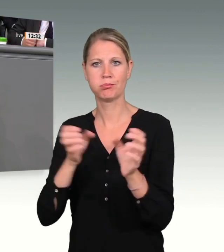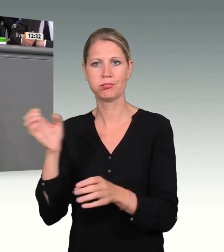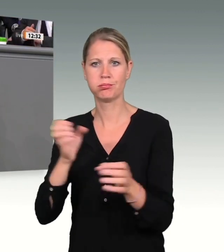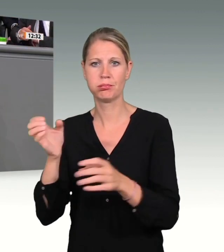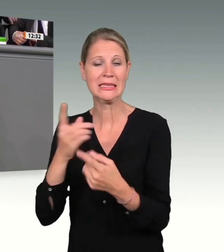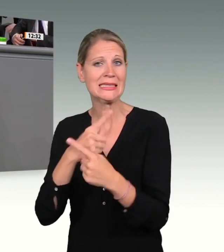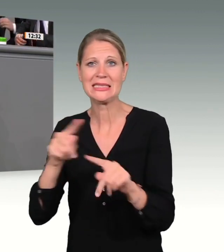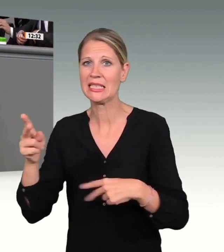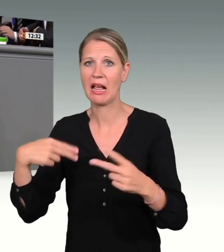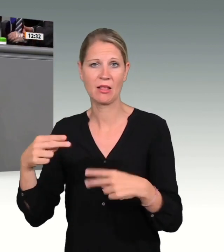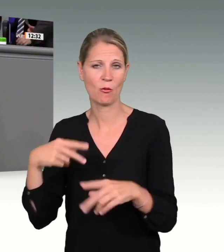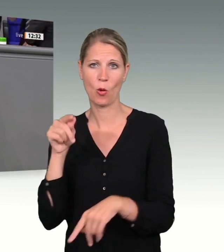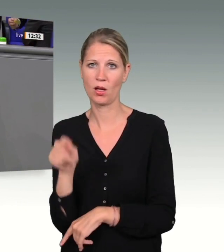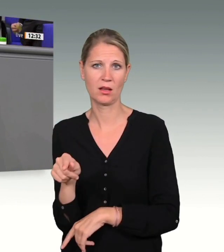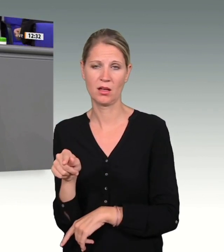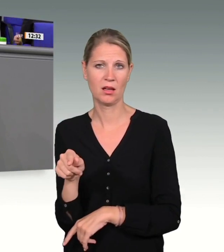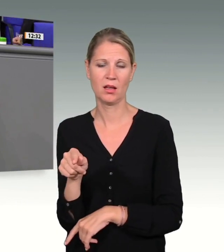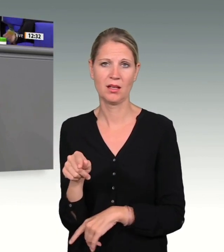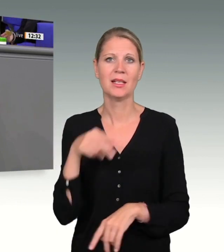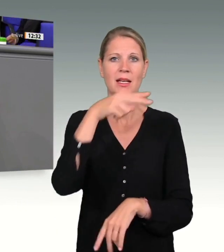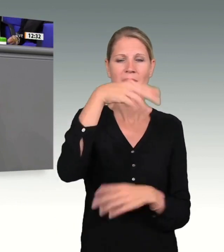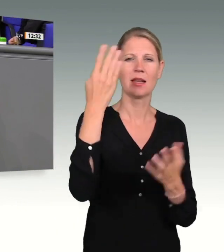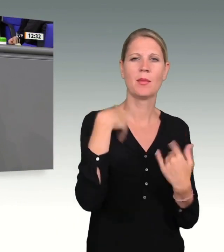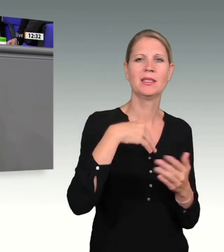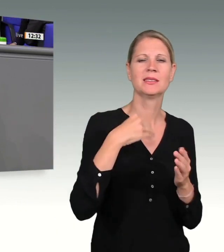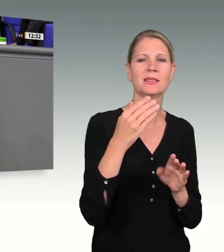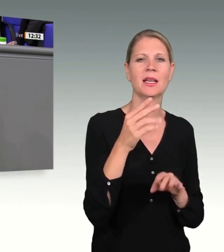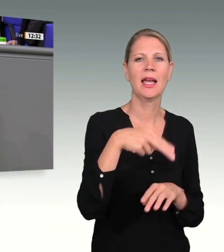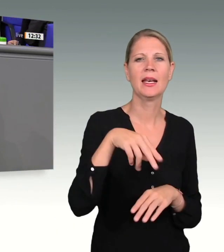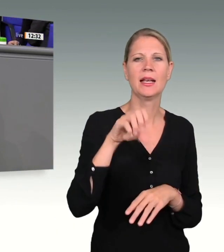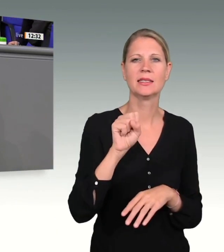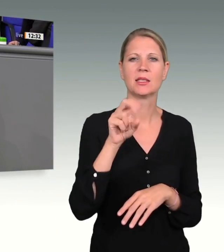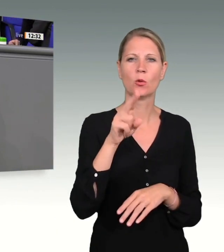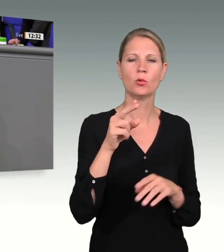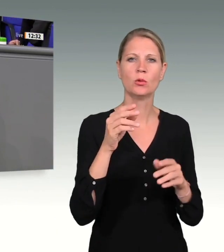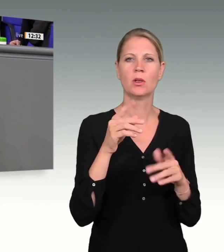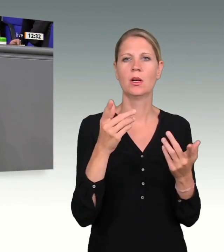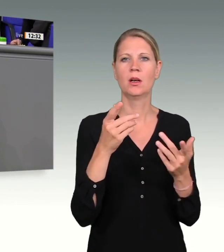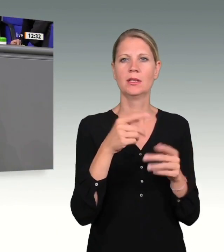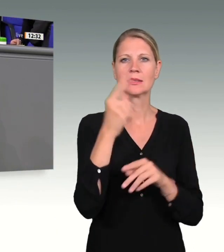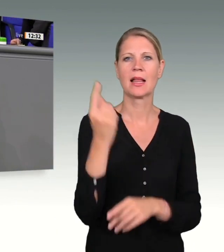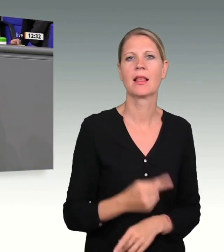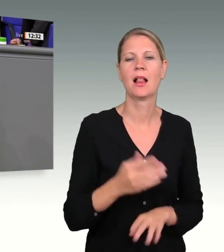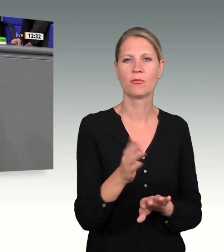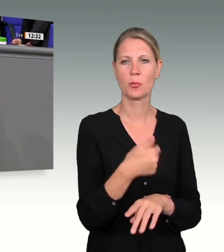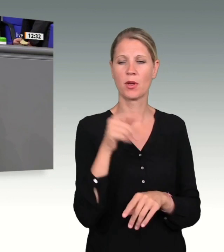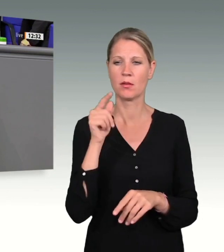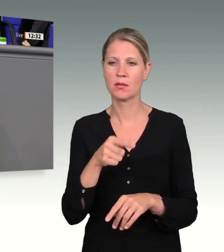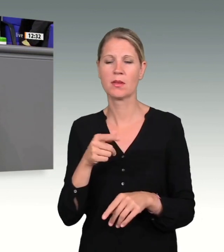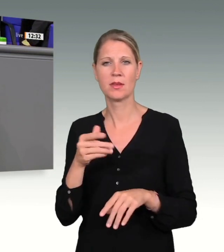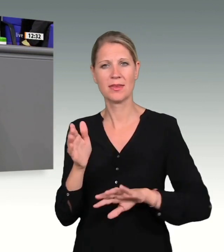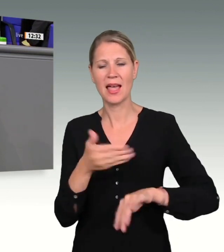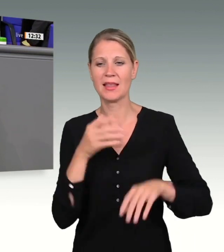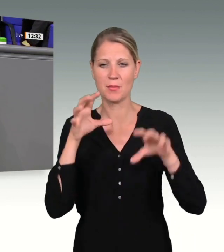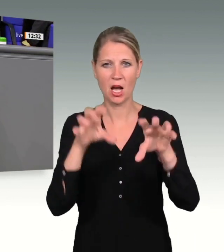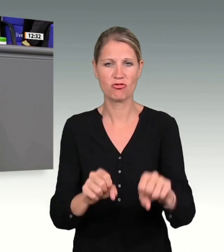NSU-Skandal, nach diesem Anschlag müssen wir uns endlich diesem systemischen Versagen widmen und